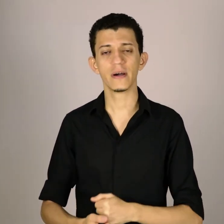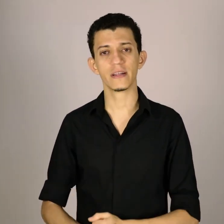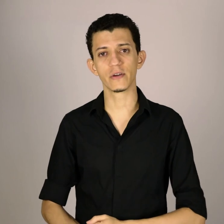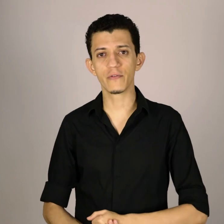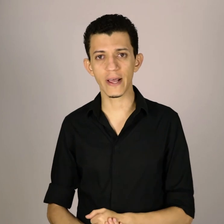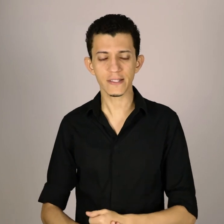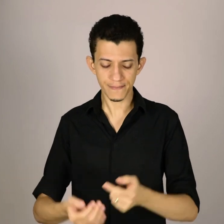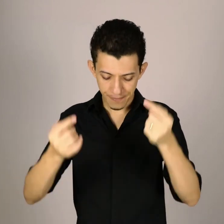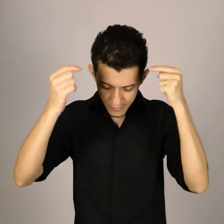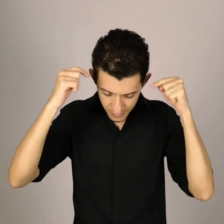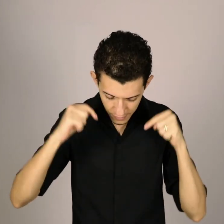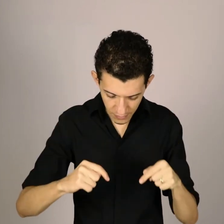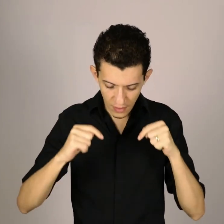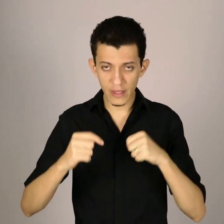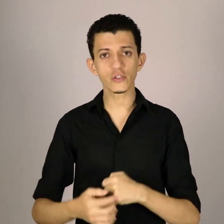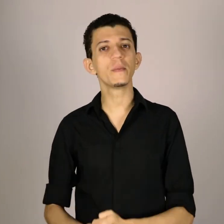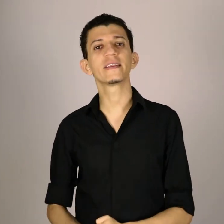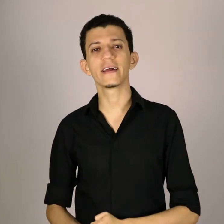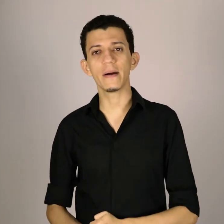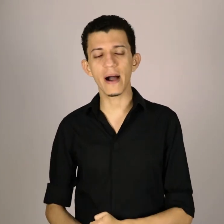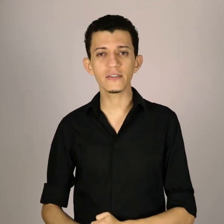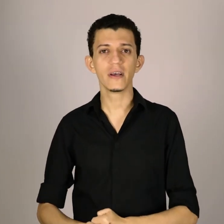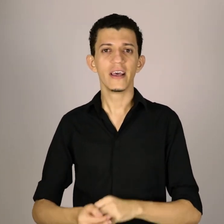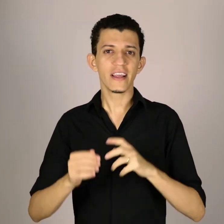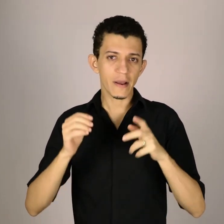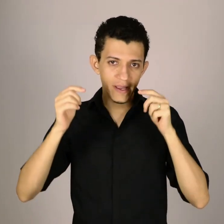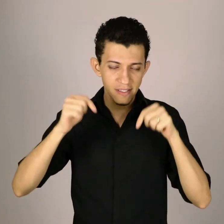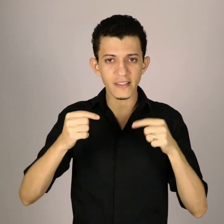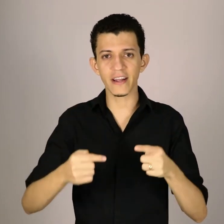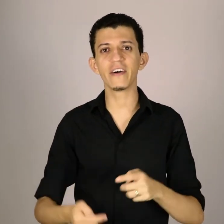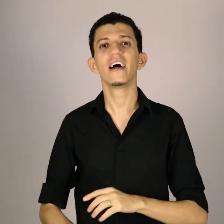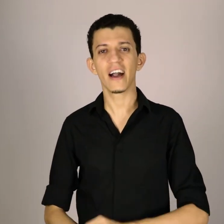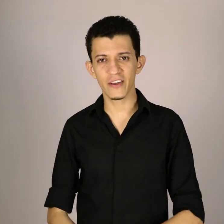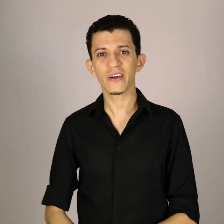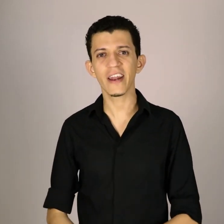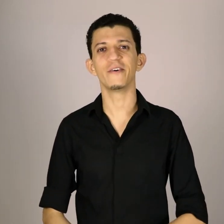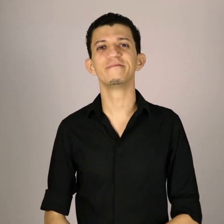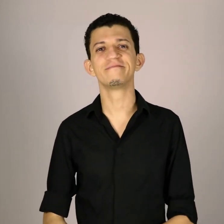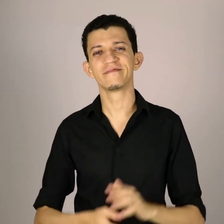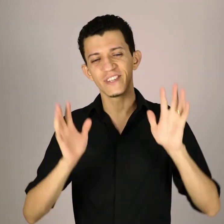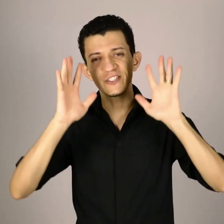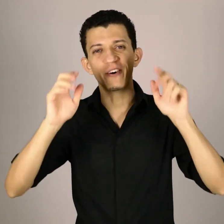da sua fluência, deixe um comentário aqui abaixo, e também se inscreva aqui no canal. Tchau, tchau!